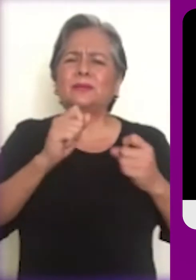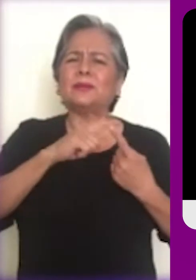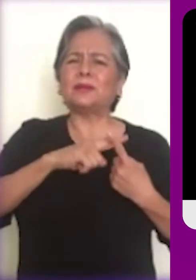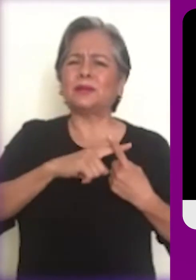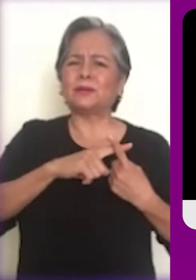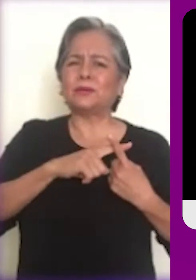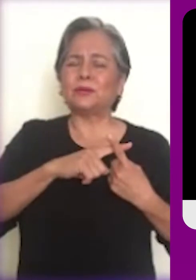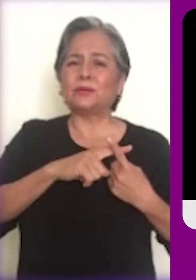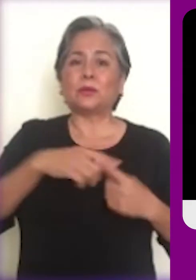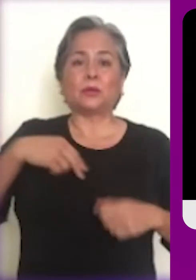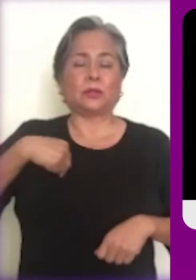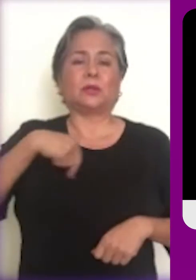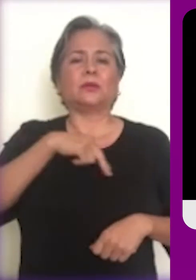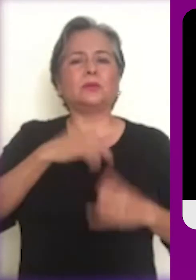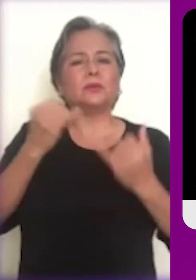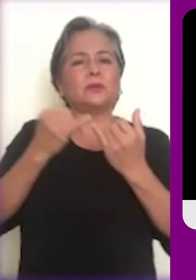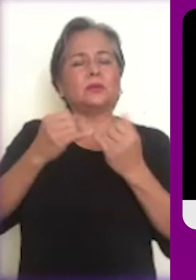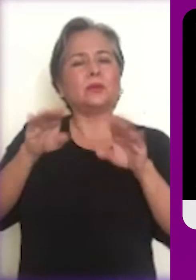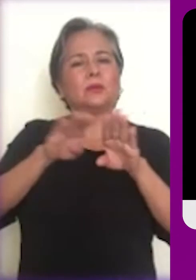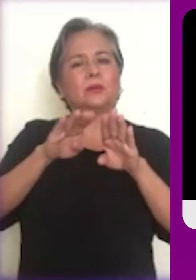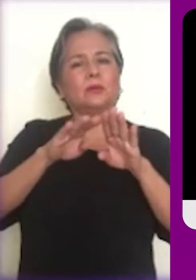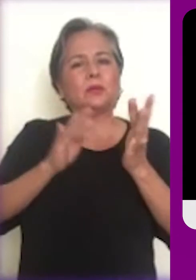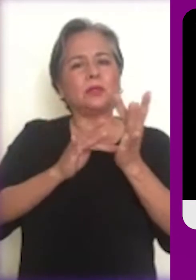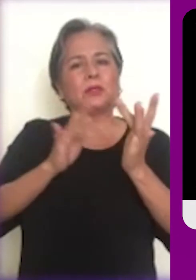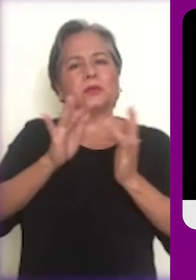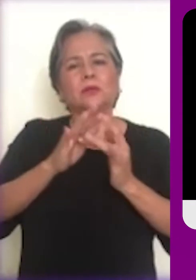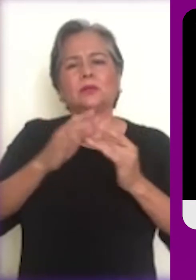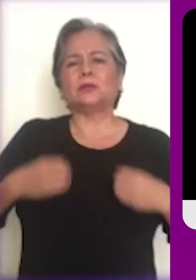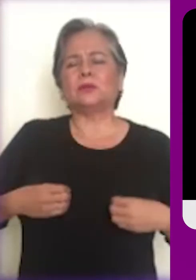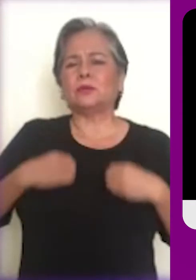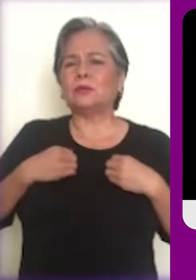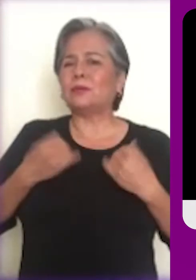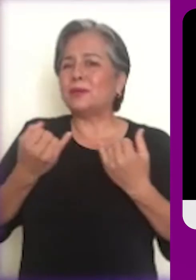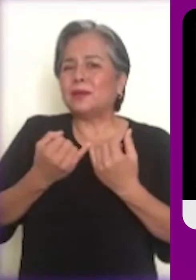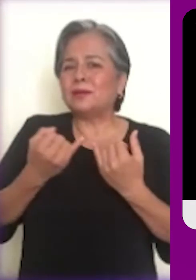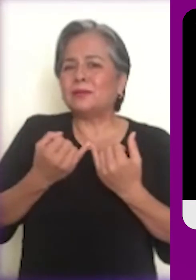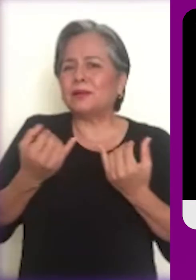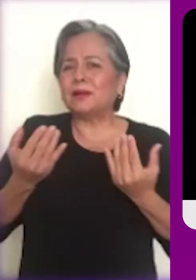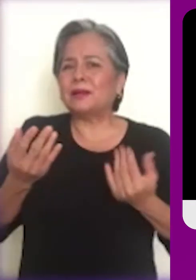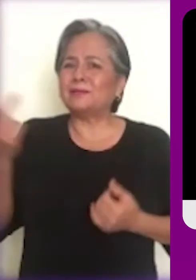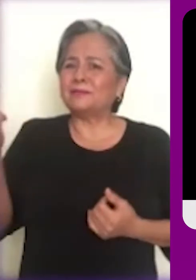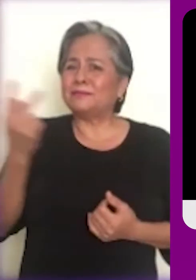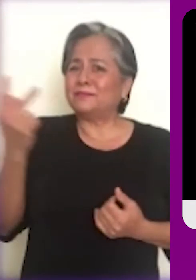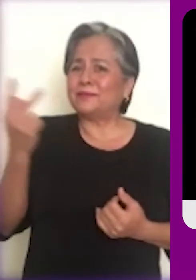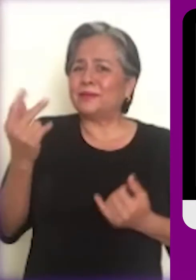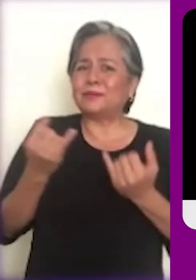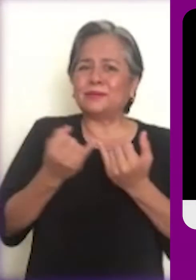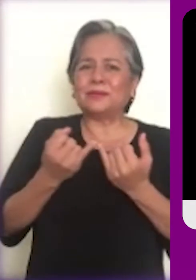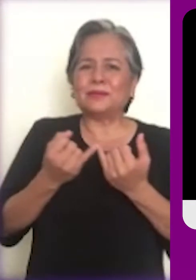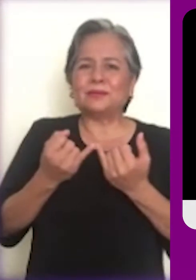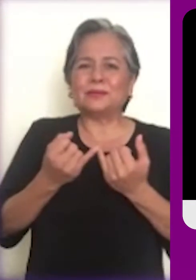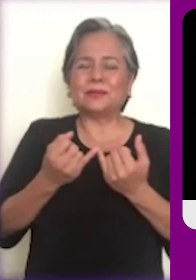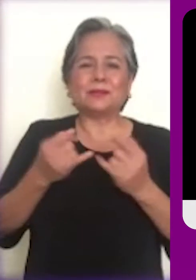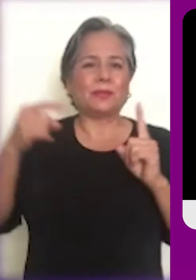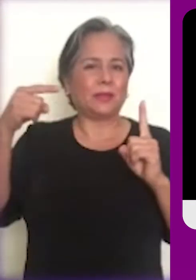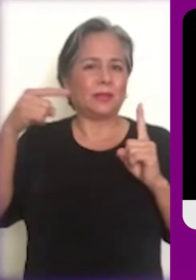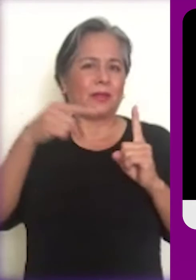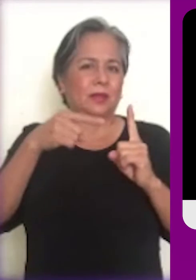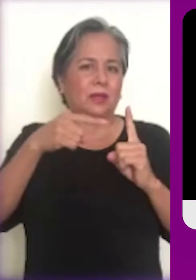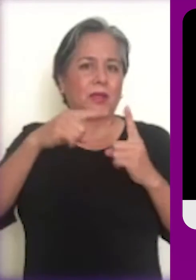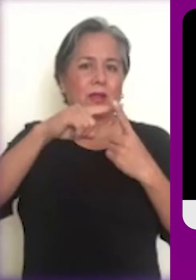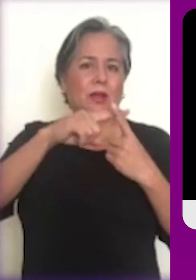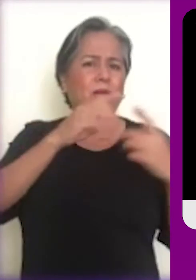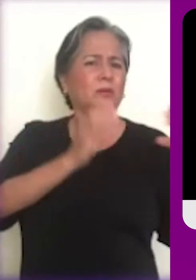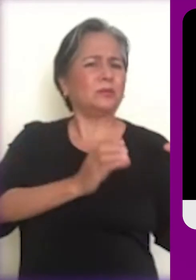Tomar la cruz es seguir el mismo camino de Jesús. Se hace solidario